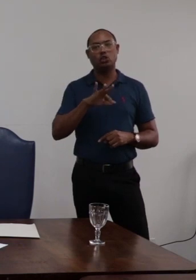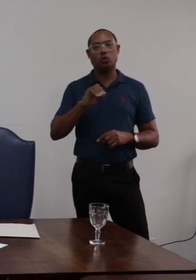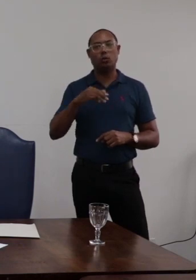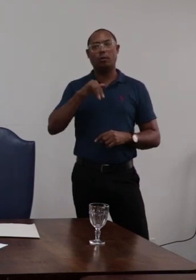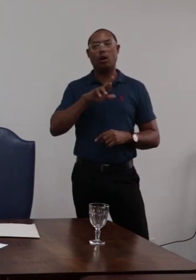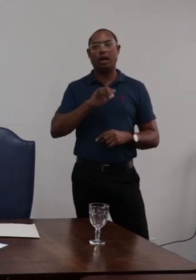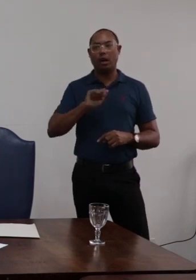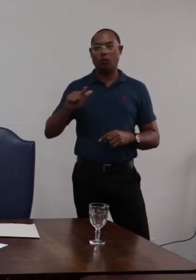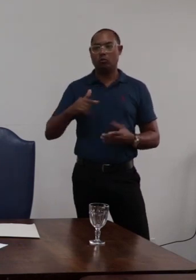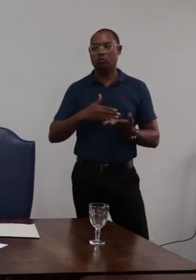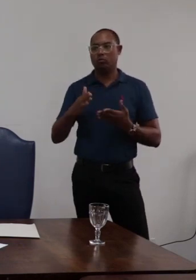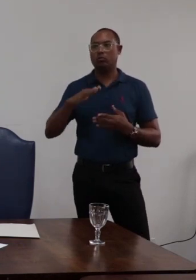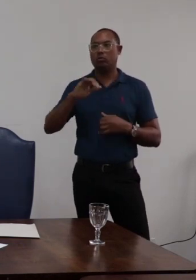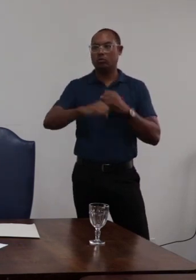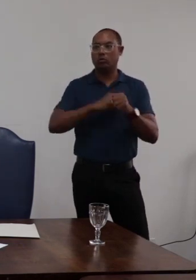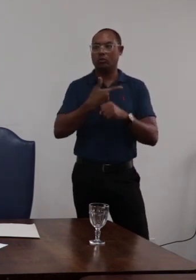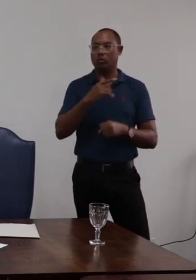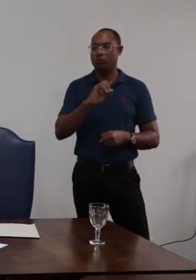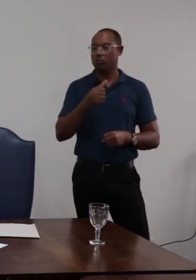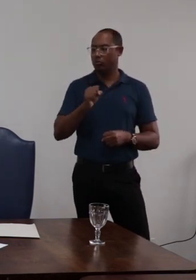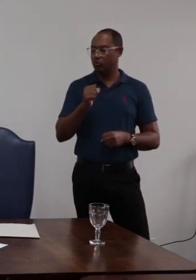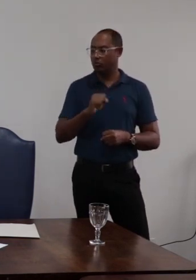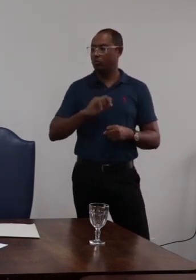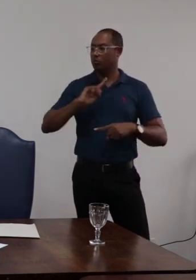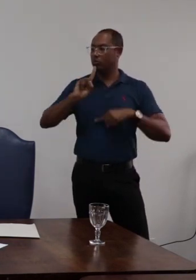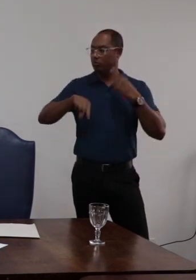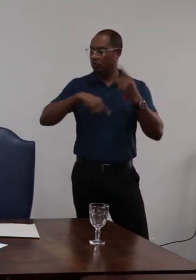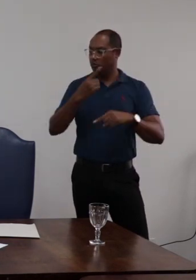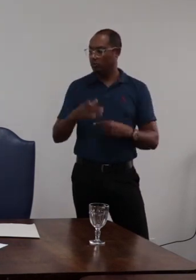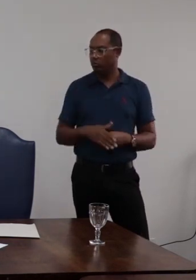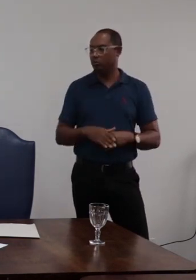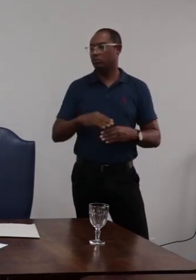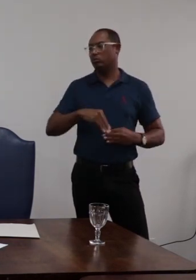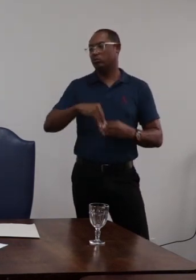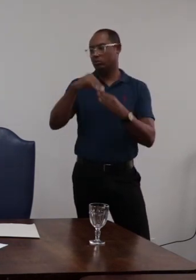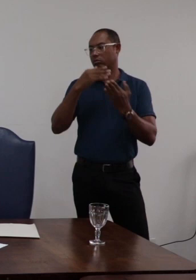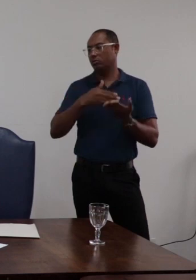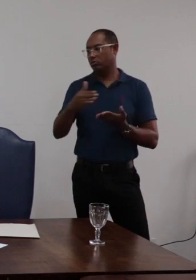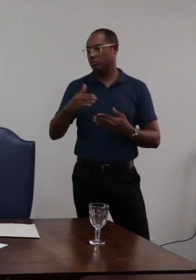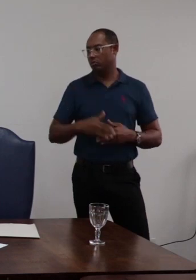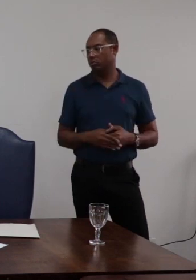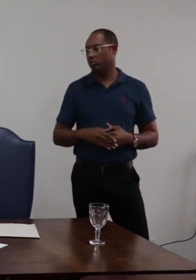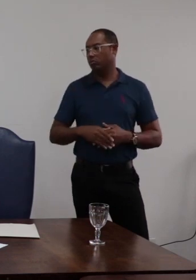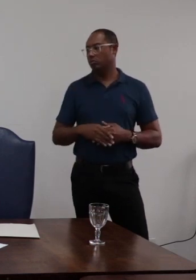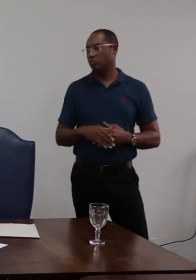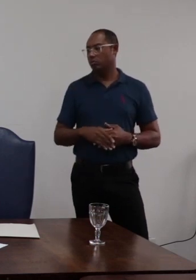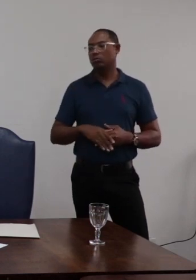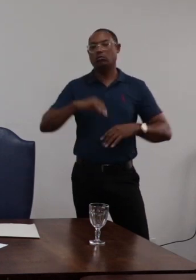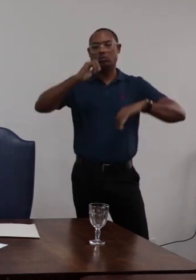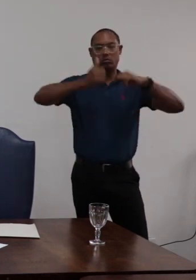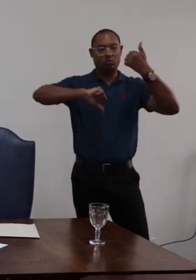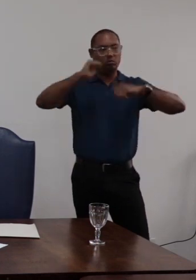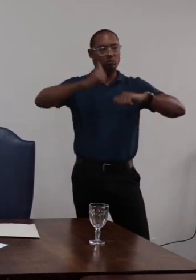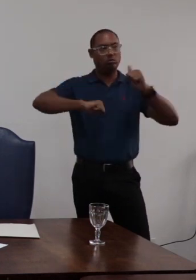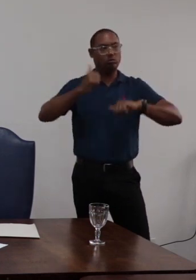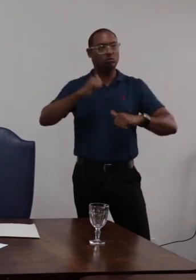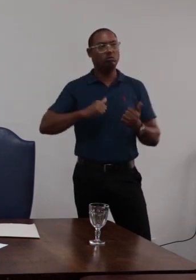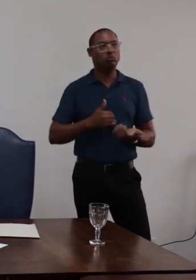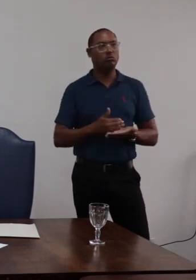por esse conselho em 2018 mas depois ela foi encaminhada para uma avaliação